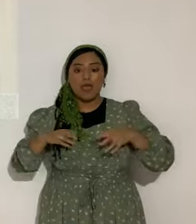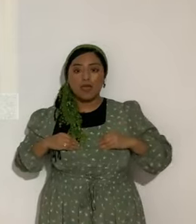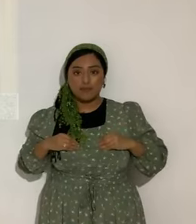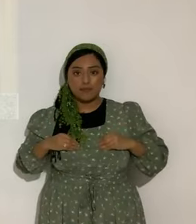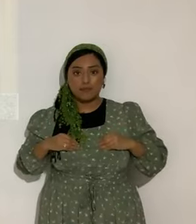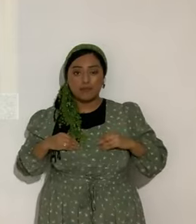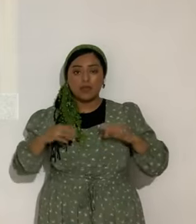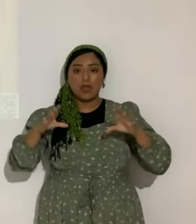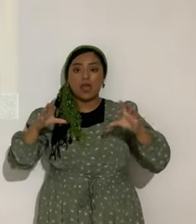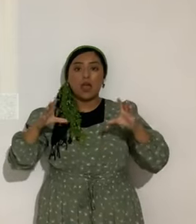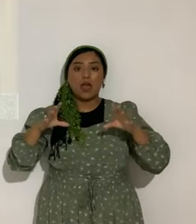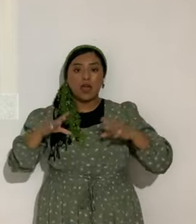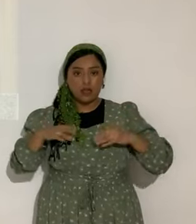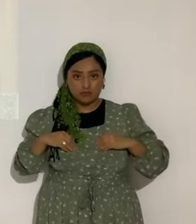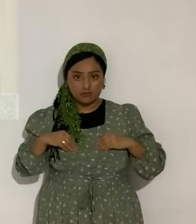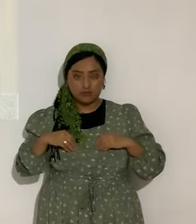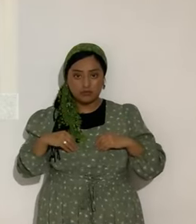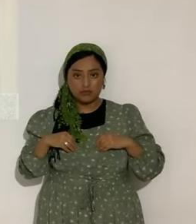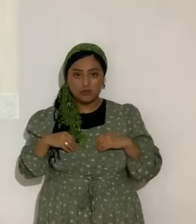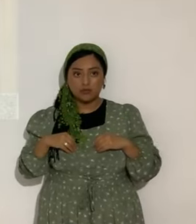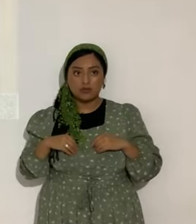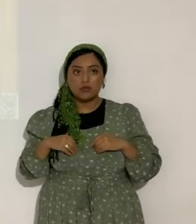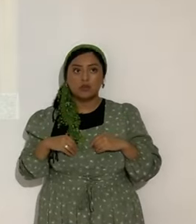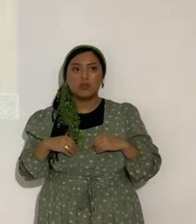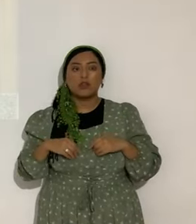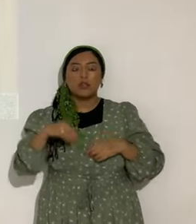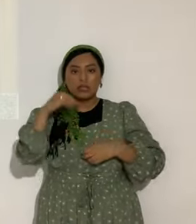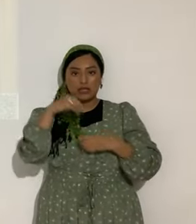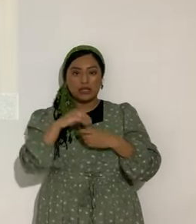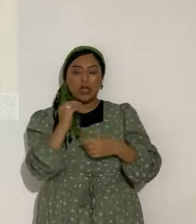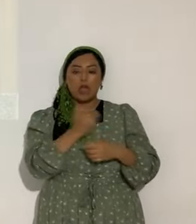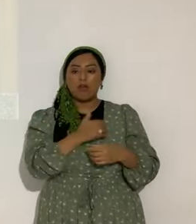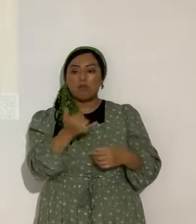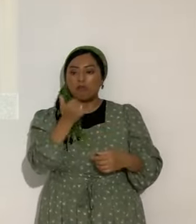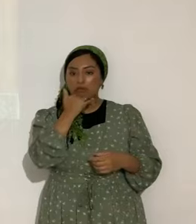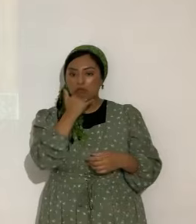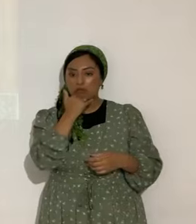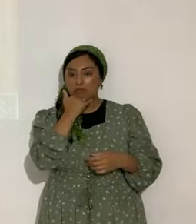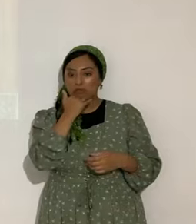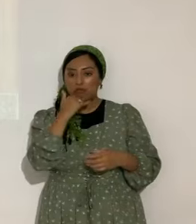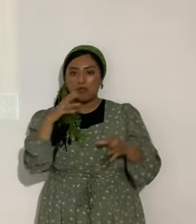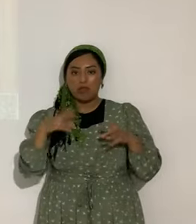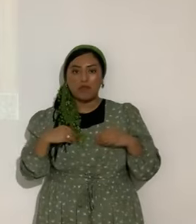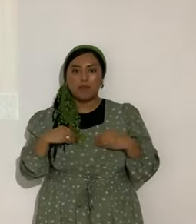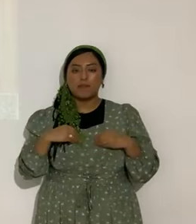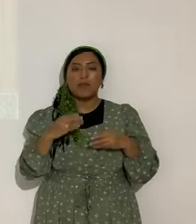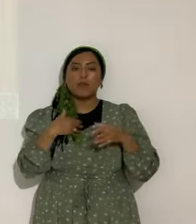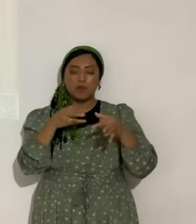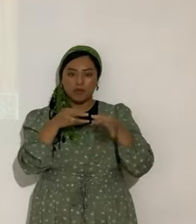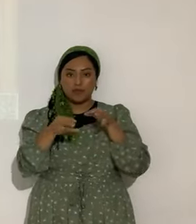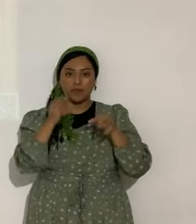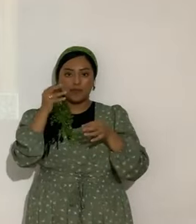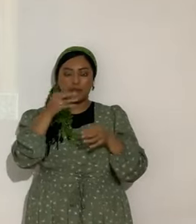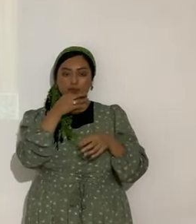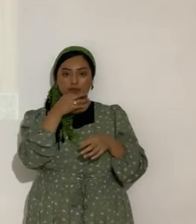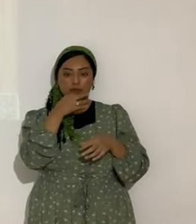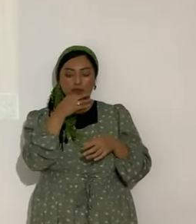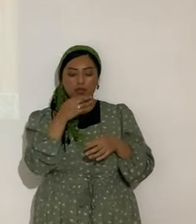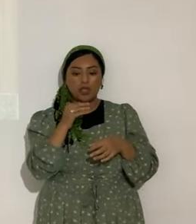Sí. Es aceptar. En nuestros errores. De eso voy a hablar dentro de poco. Nuestros